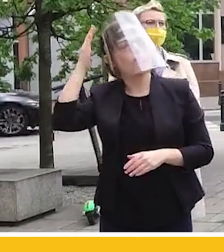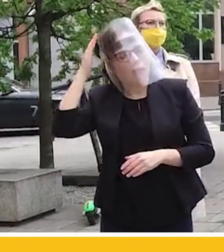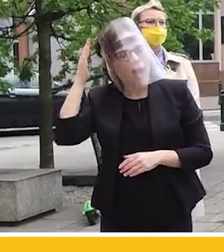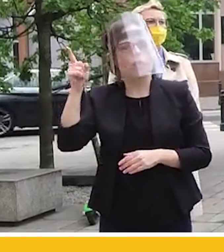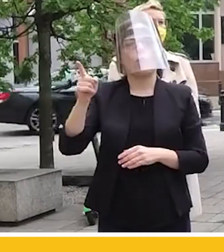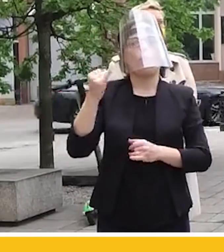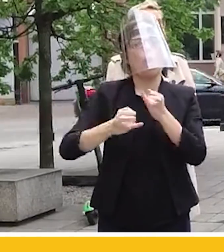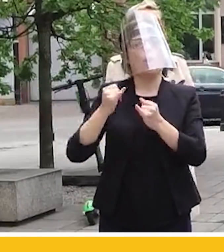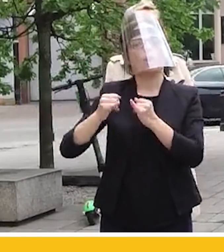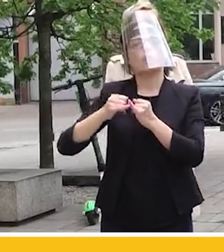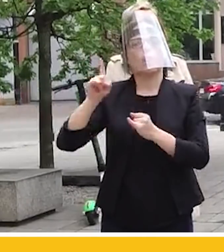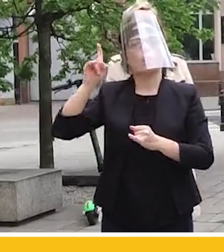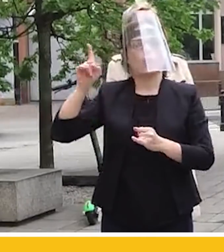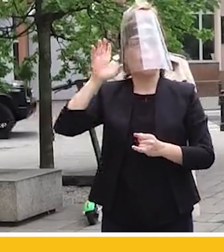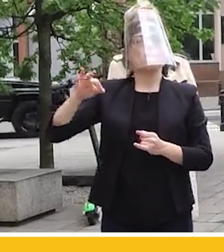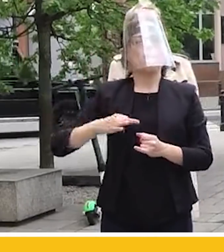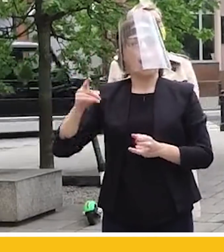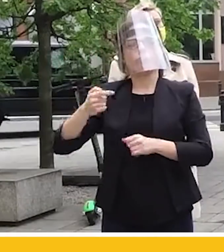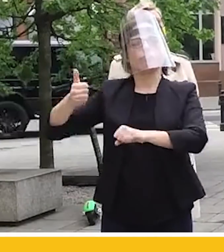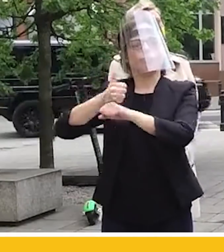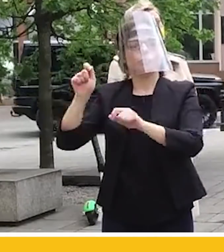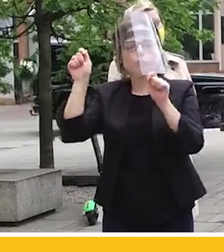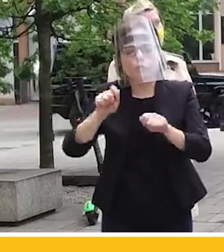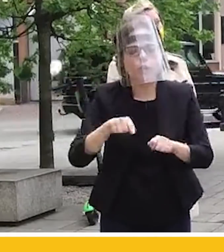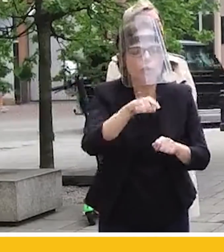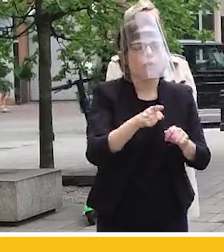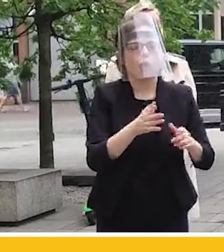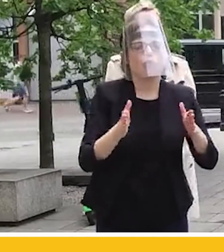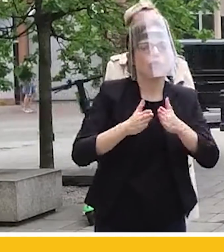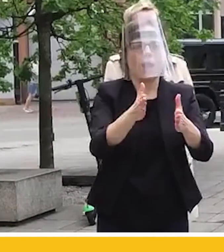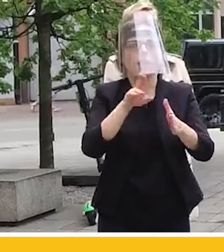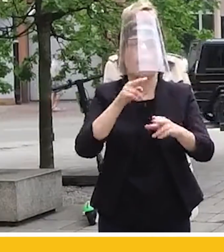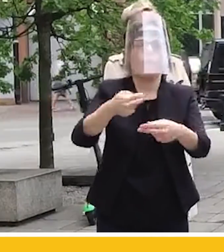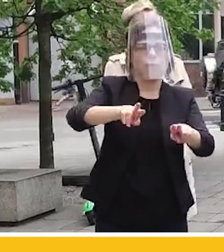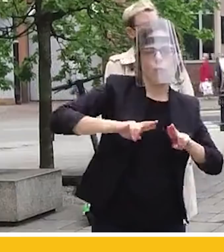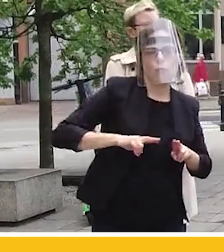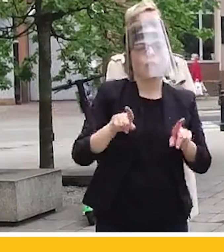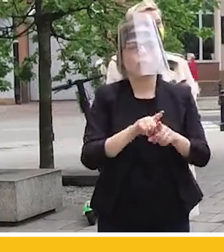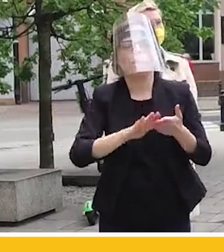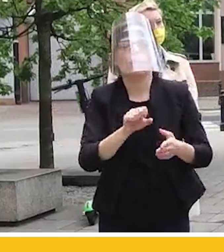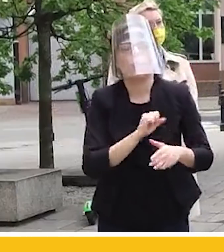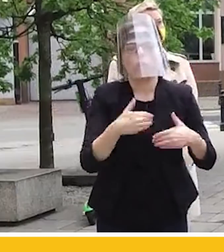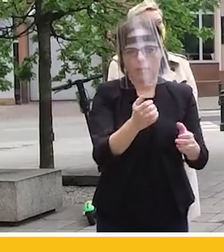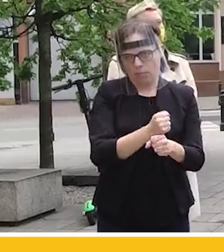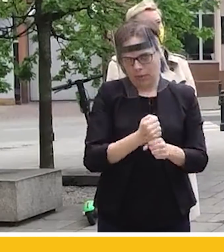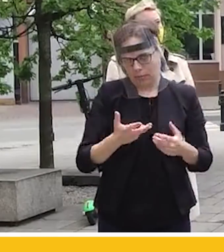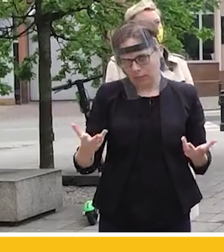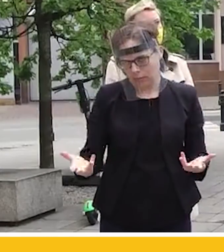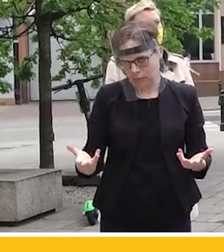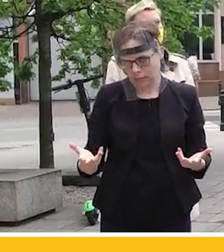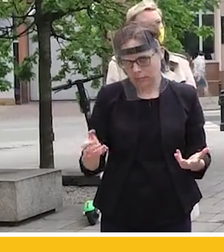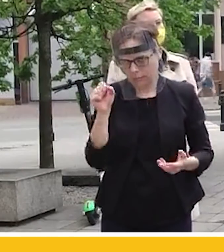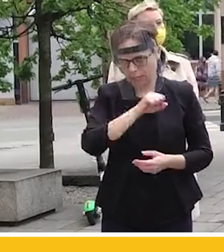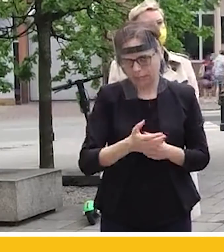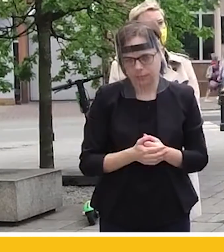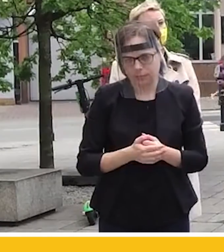uzdrowić chorego, przywrócić pracę bezrobotnemu i zawrócić bieg rzek. Dzisiaj tutaj, mając te narzędzia, które macie w Warszawie,